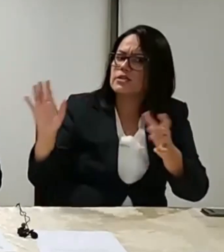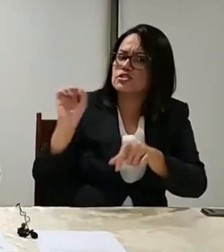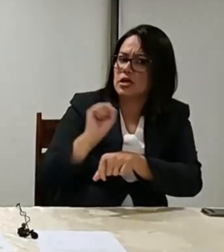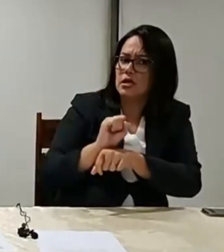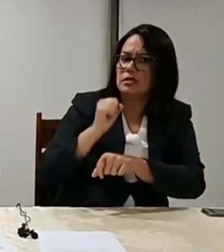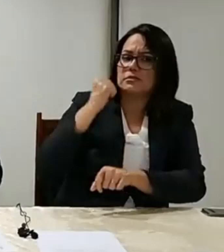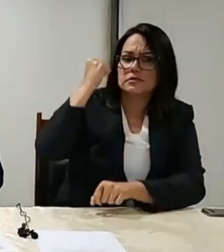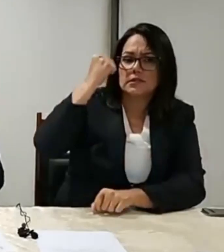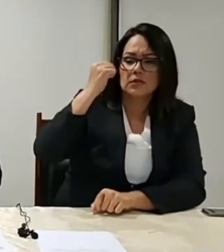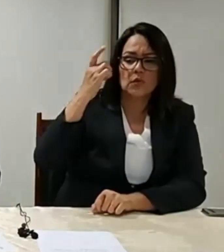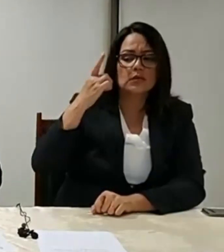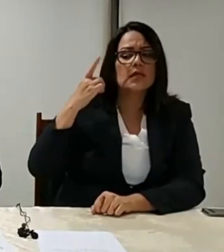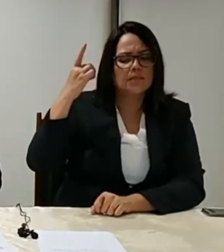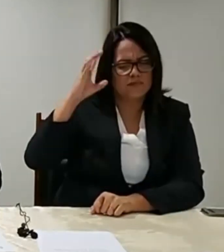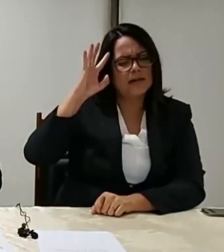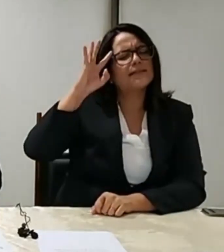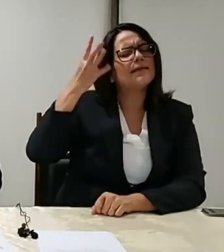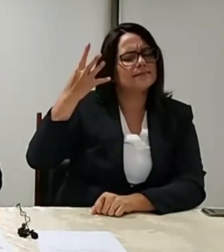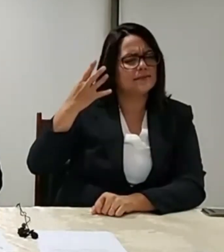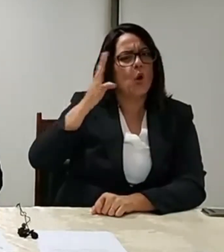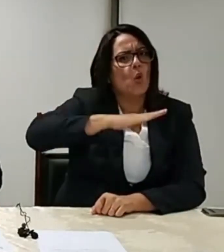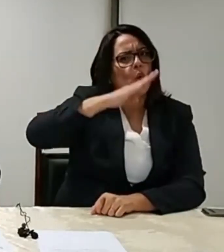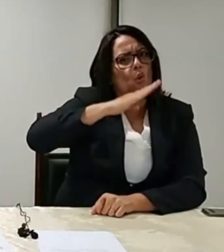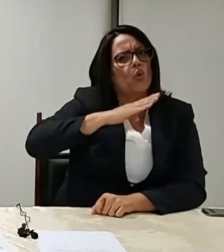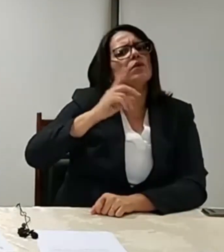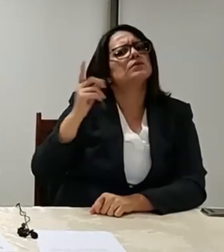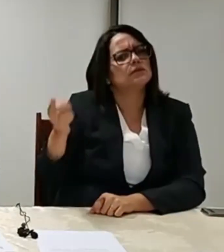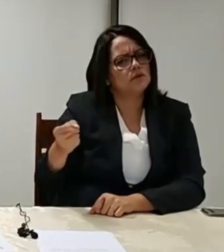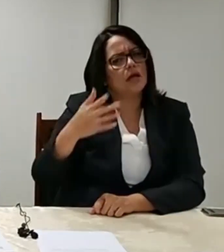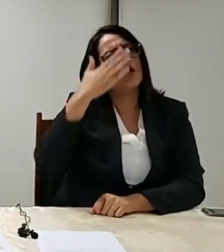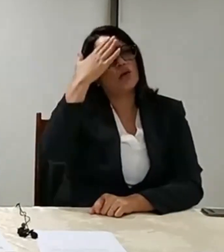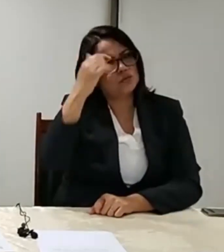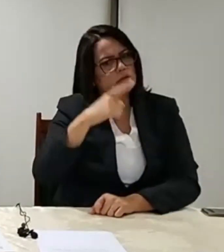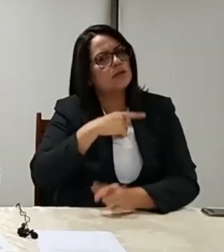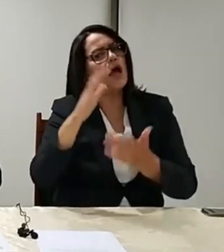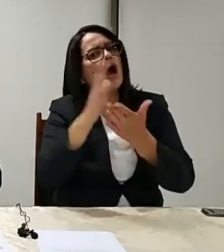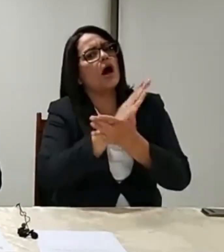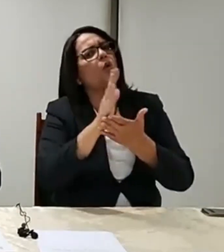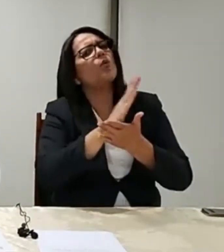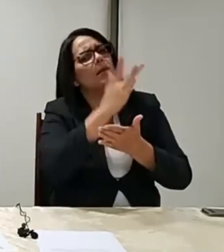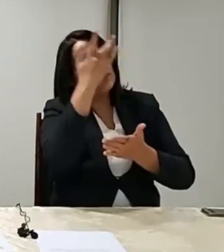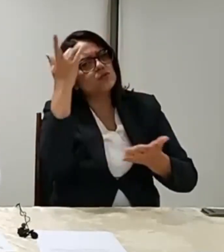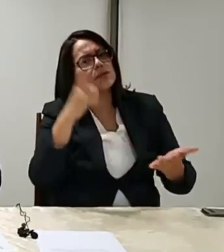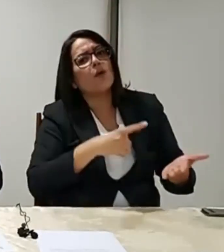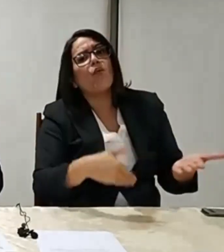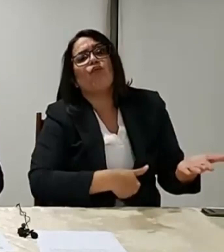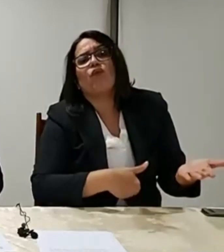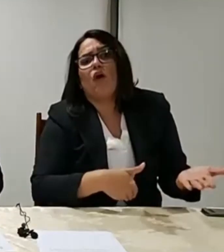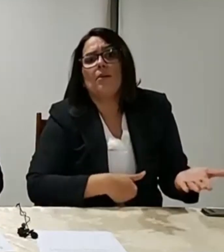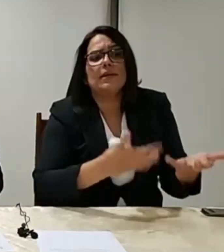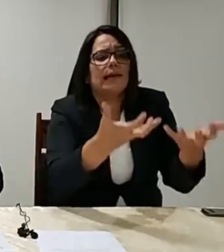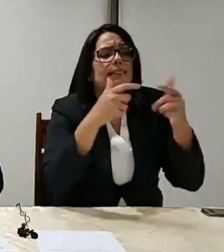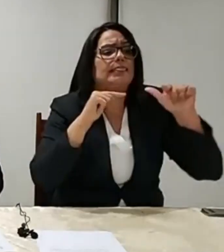decidir que não vai demorar. É urgência, urgentíssima. Se bem que eu sei que tem gente que está passando fome, quer trabalhar hoje.